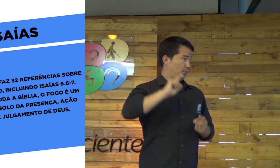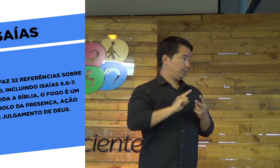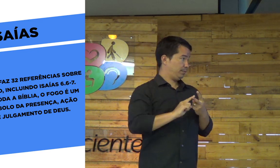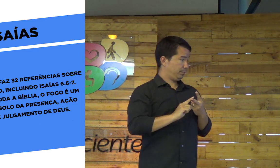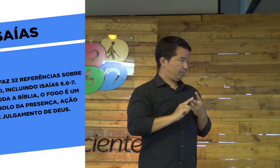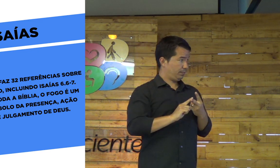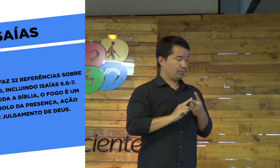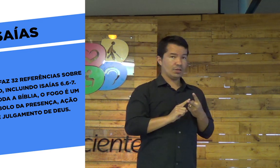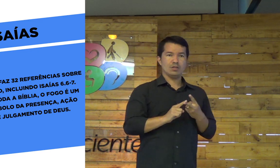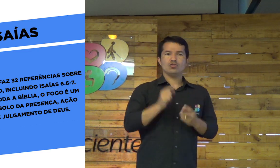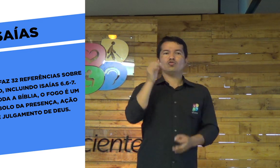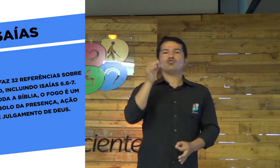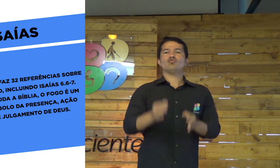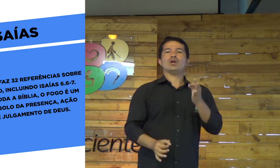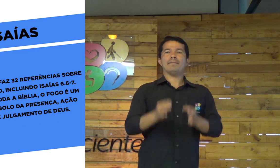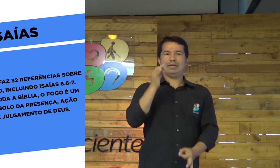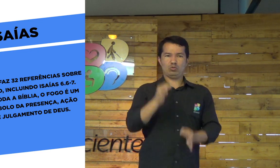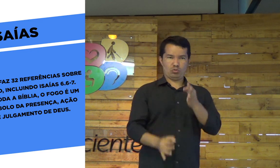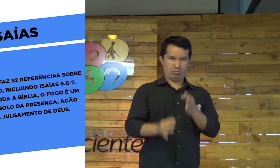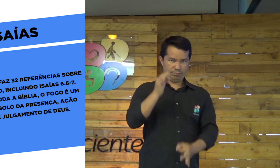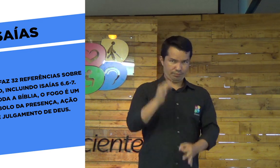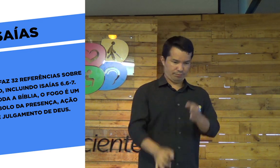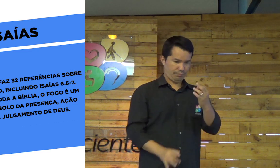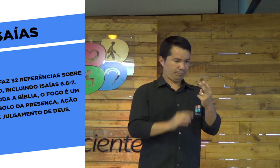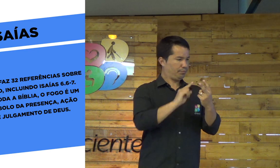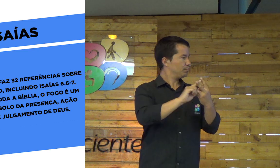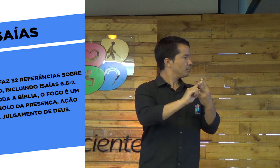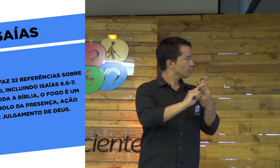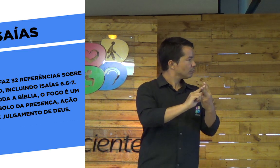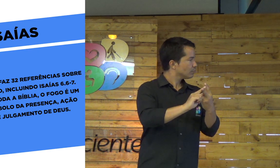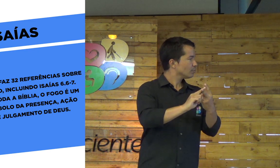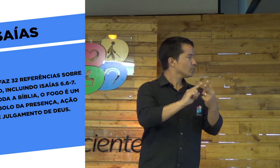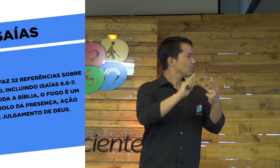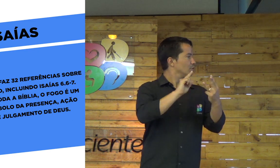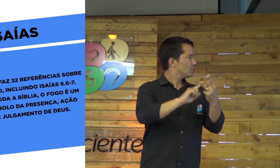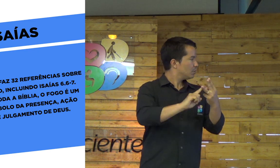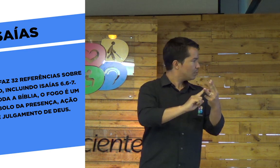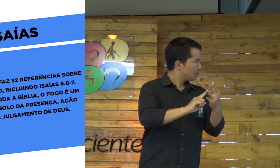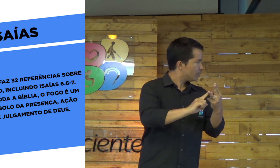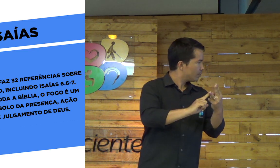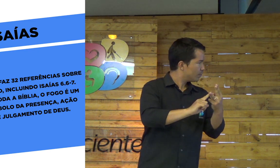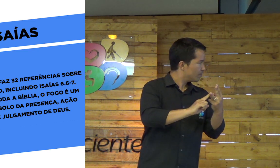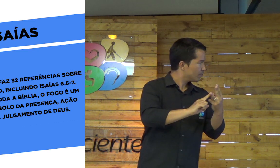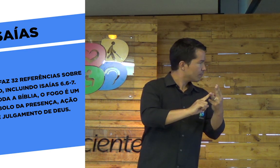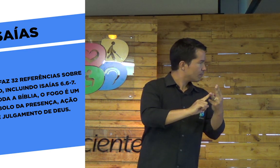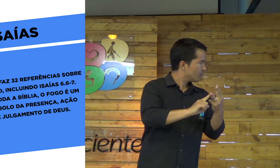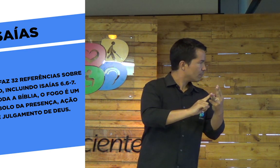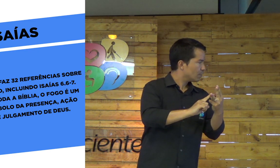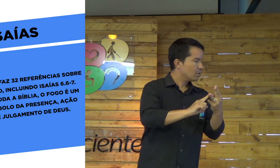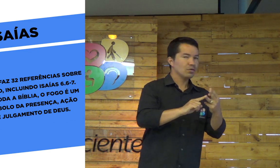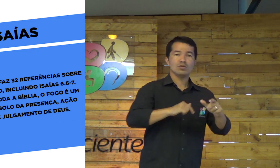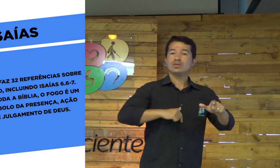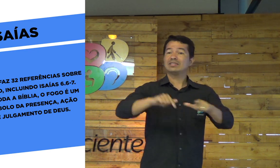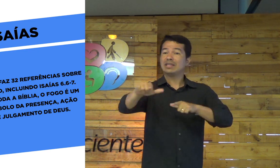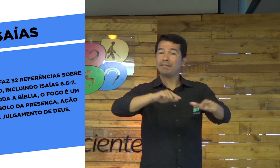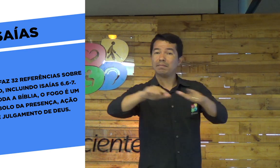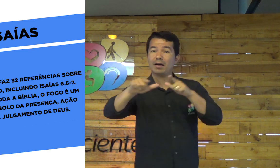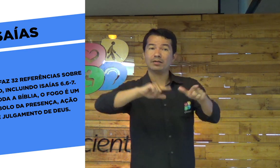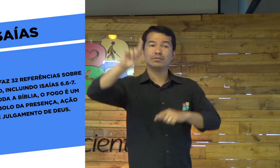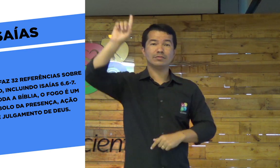Significa... É um símbolo da presença de Deus. A presença, a ação e o julgamento